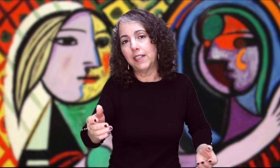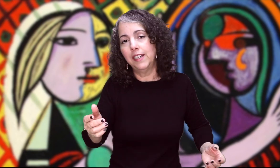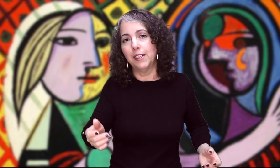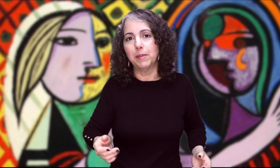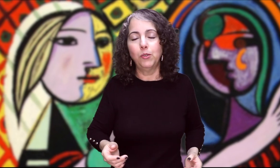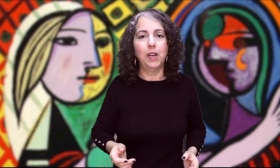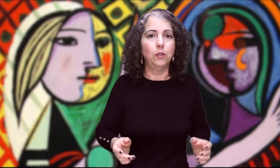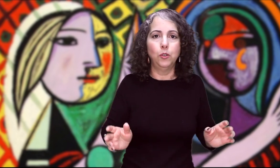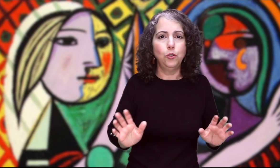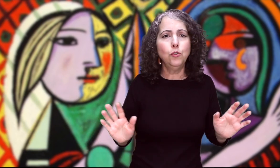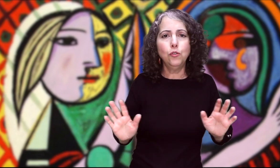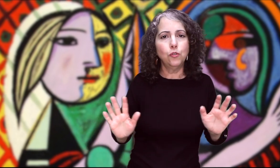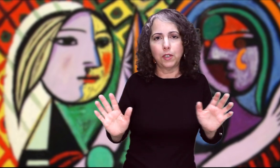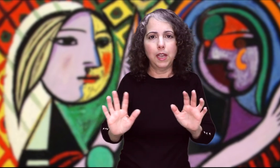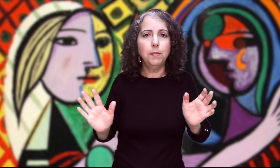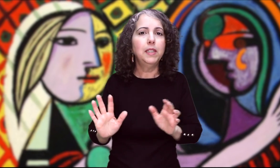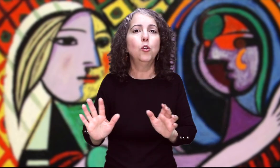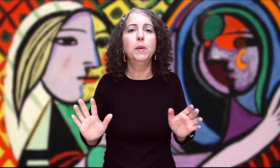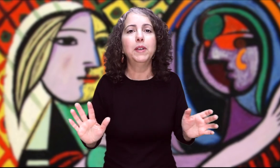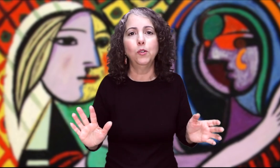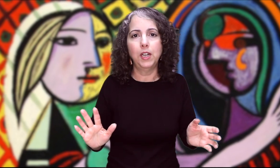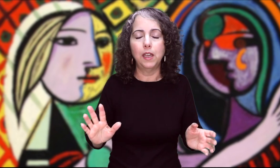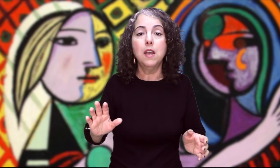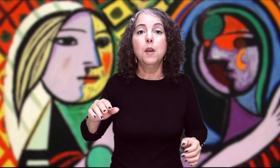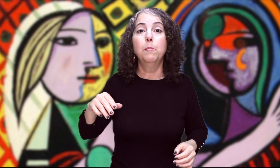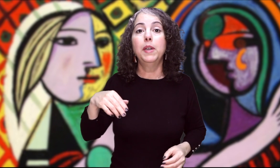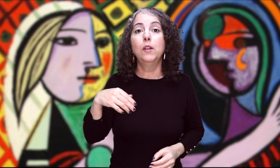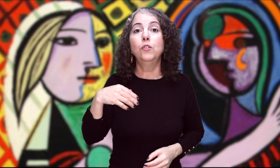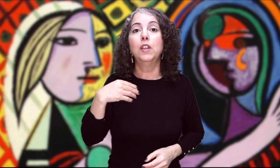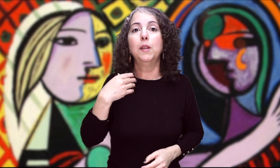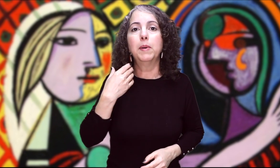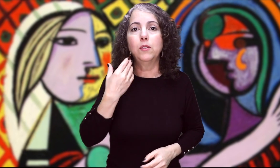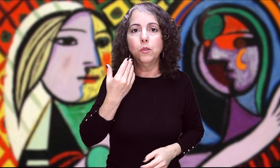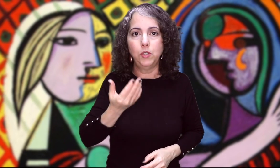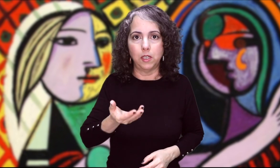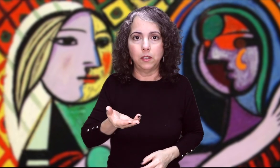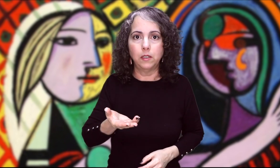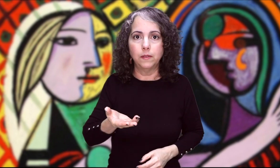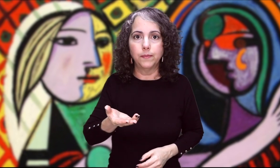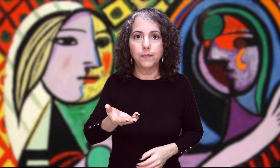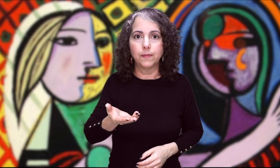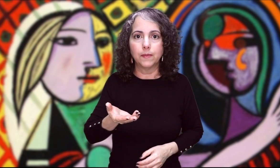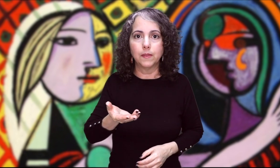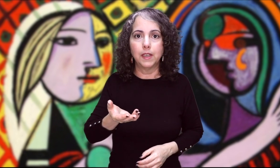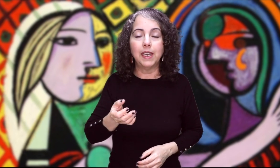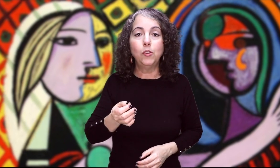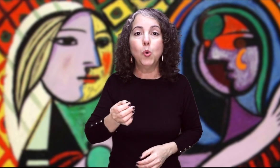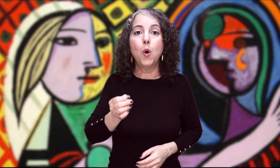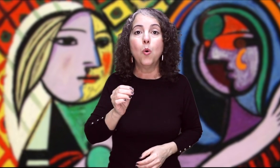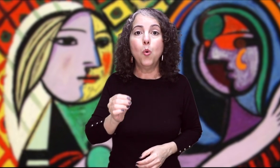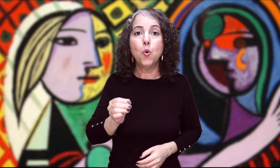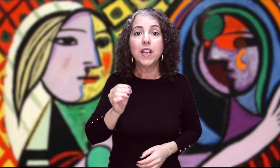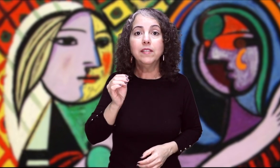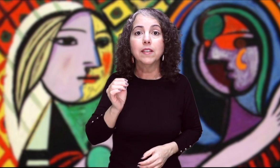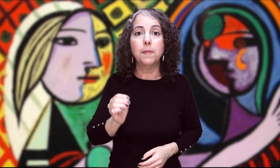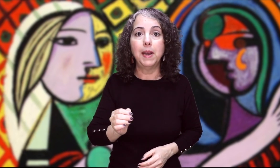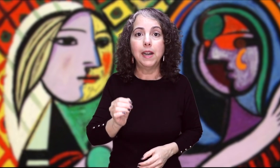creer que le pasó algo No, no, no, realmente no le pasó nada Pero se le partió un diente Estuvo una semana